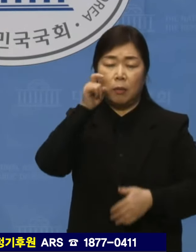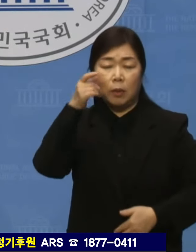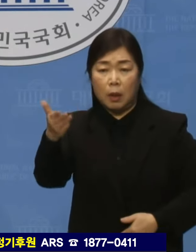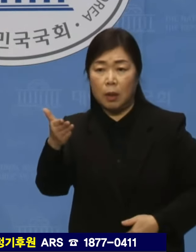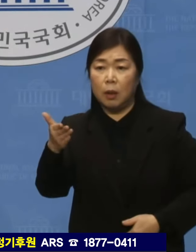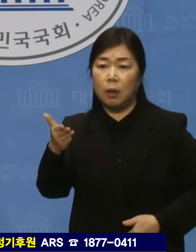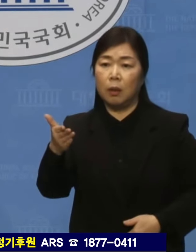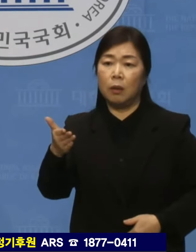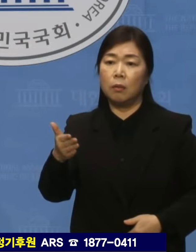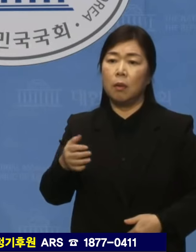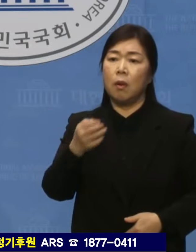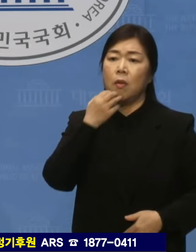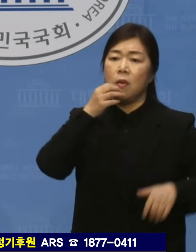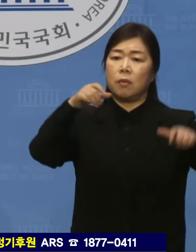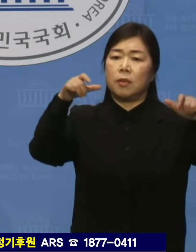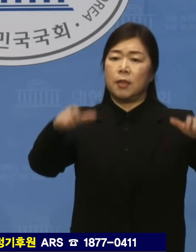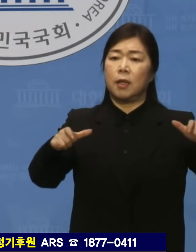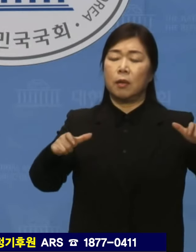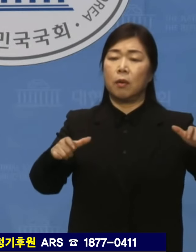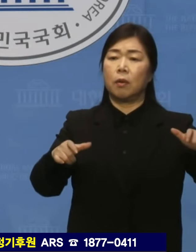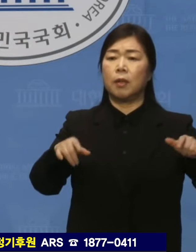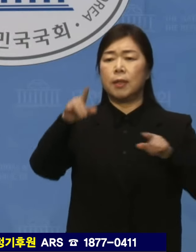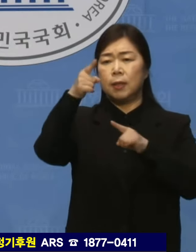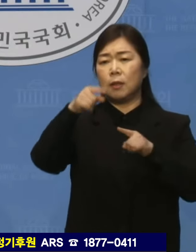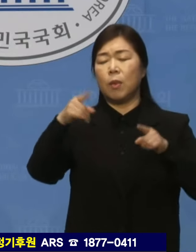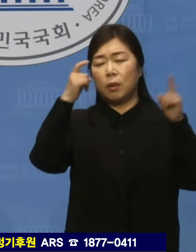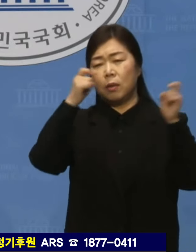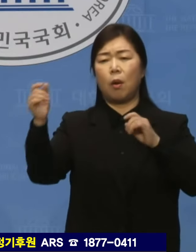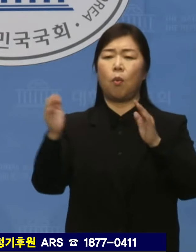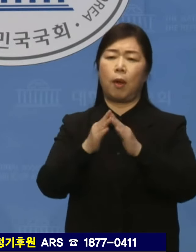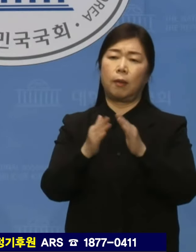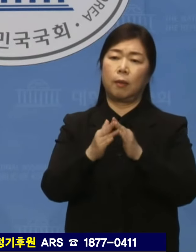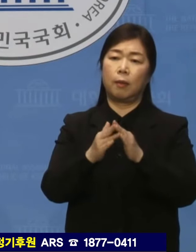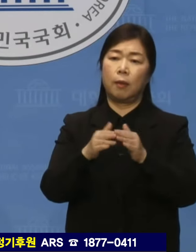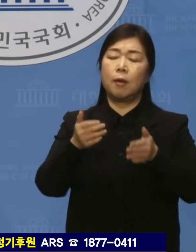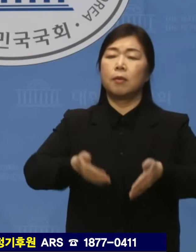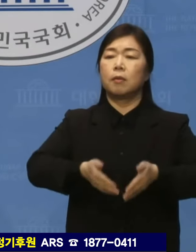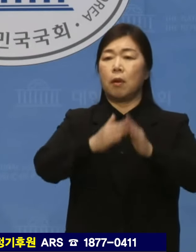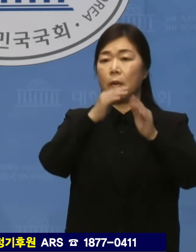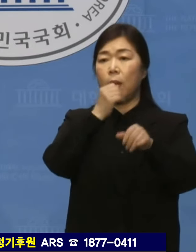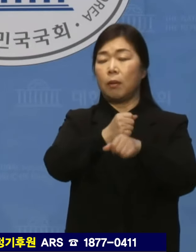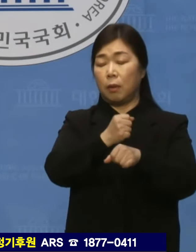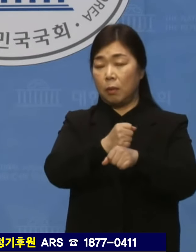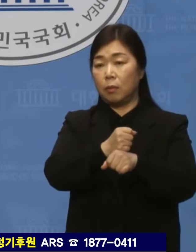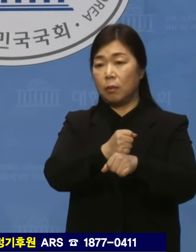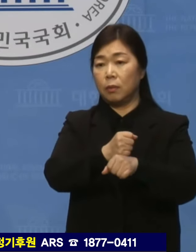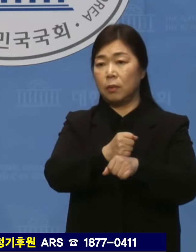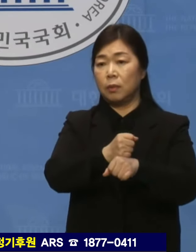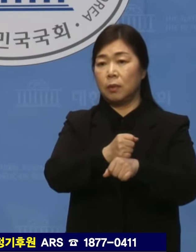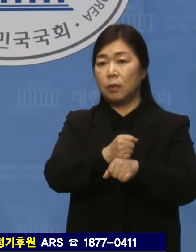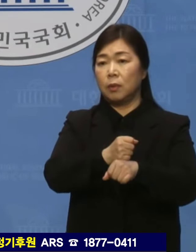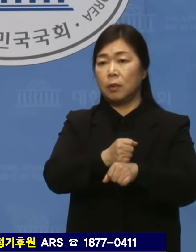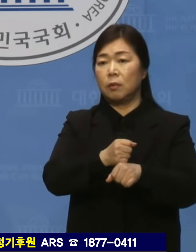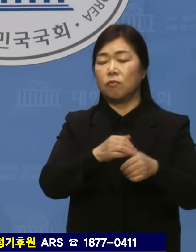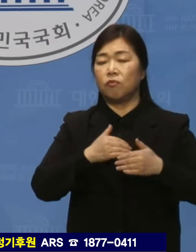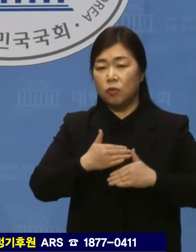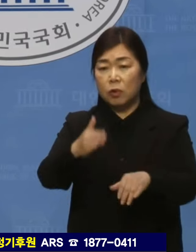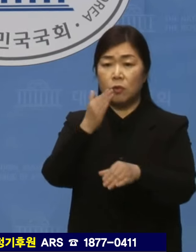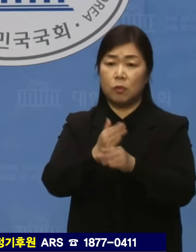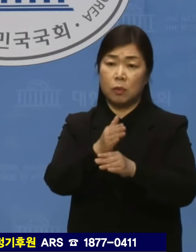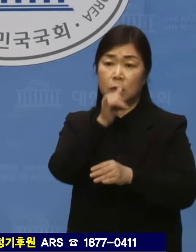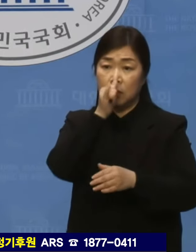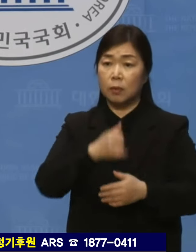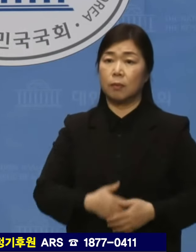급기야 서울시내 한복판에 이승만 기념관 설립을 추진하고